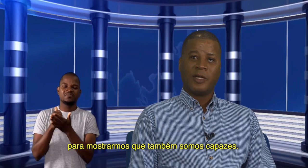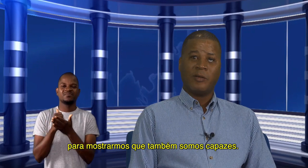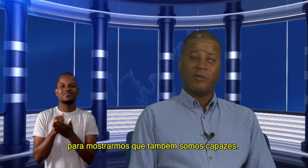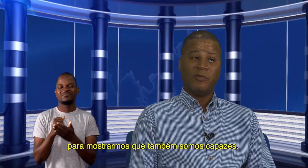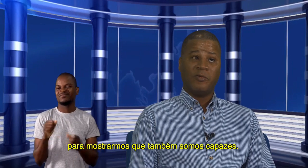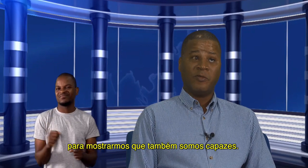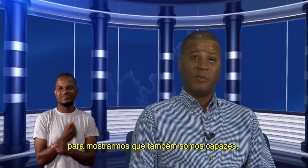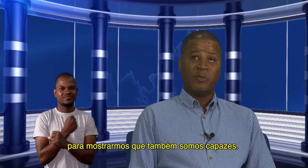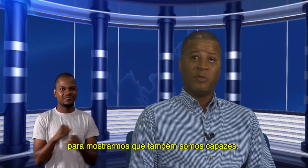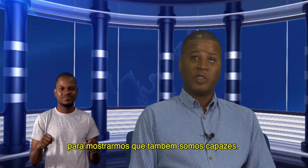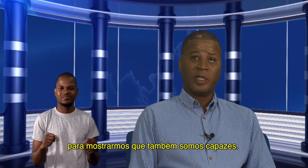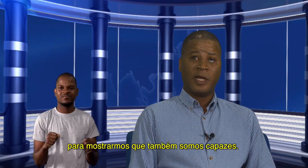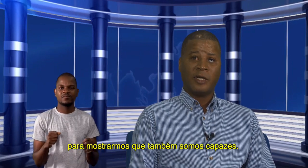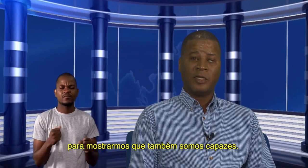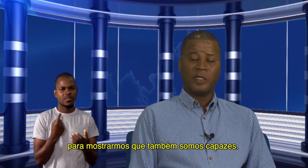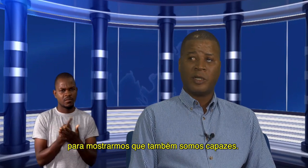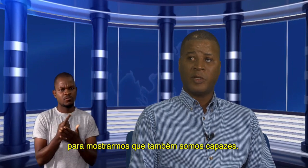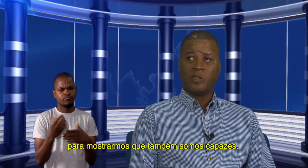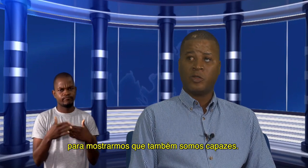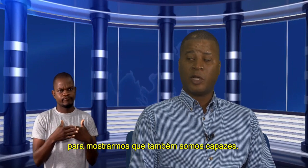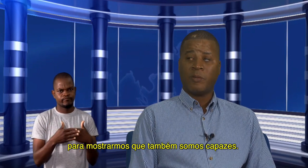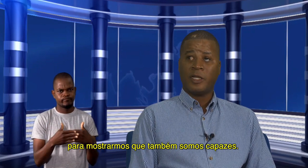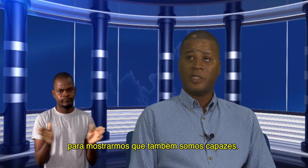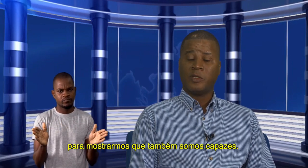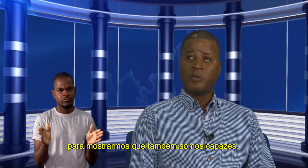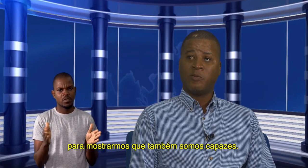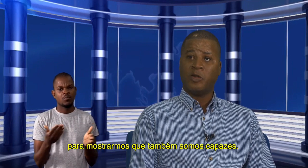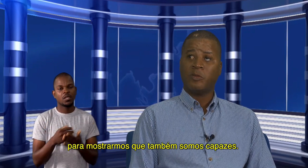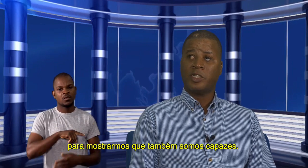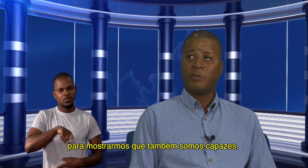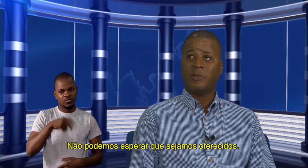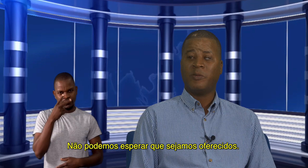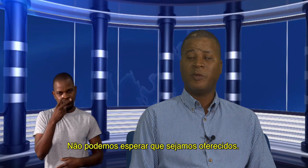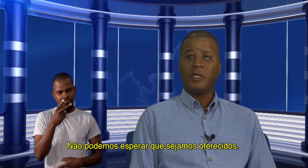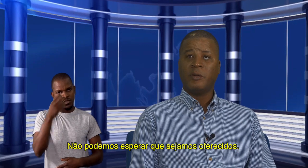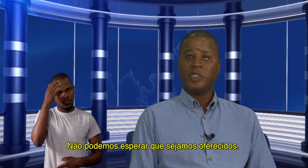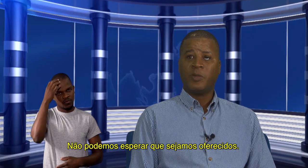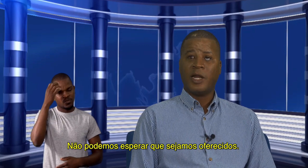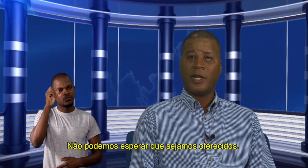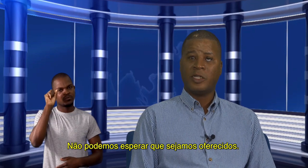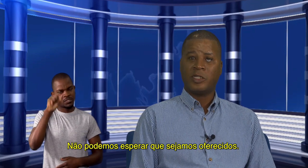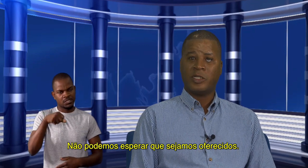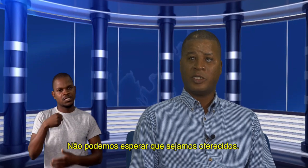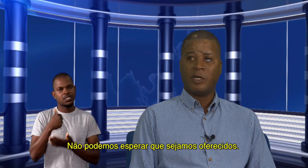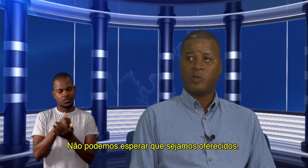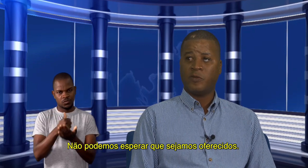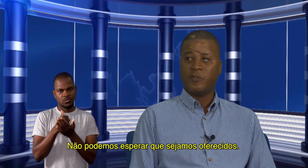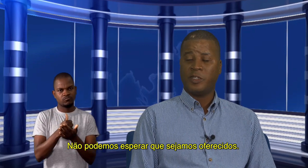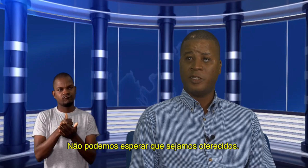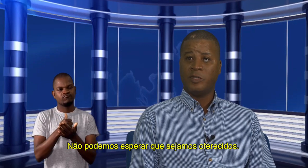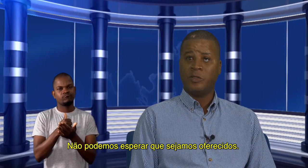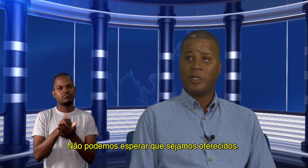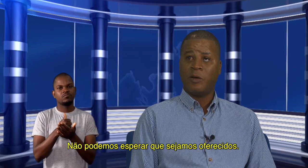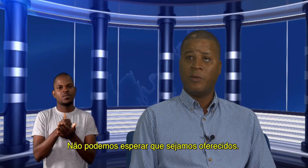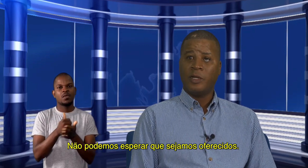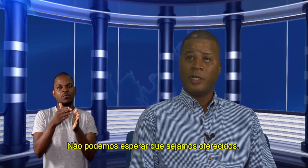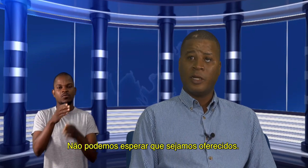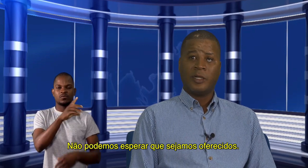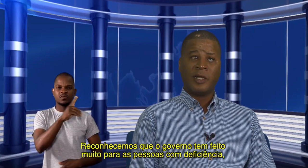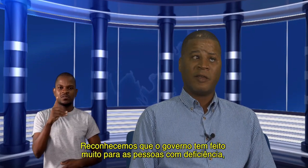mostrar que também somos capazes. Não podemos sempre esperar que sejamos oferecidos. Então, tem que